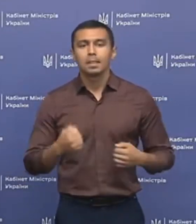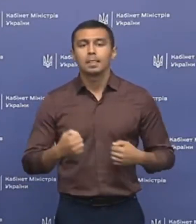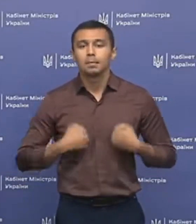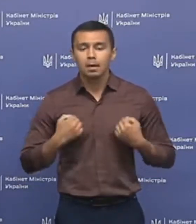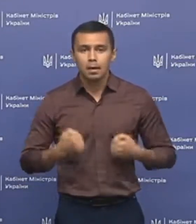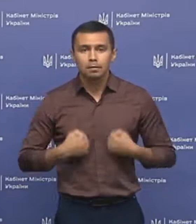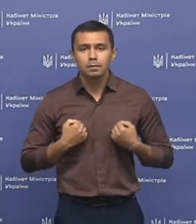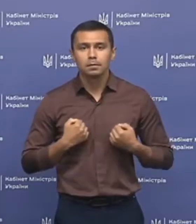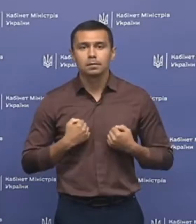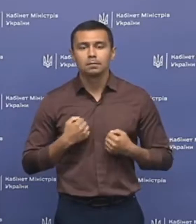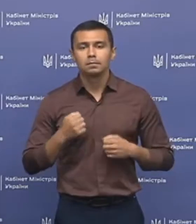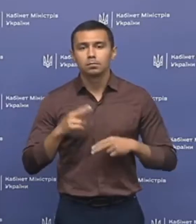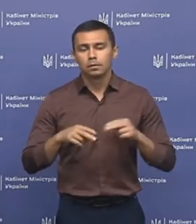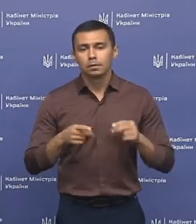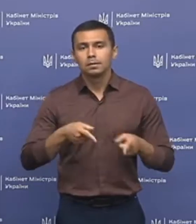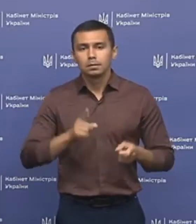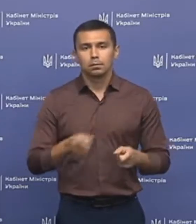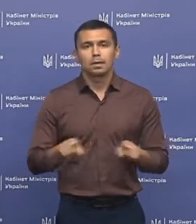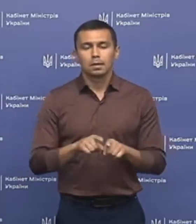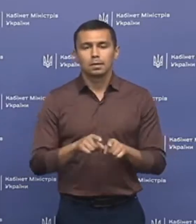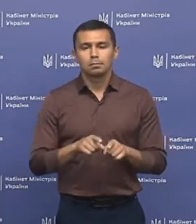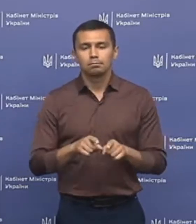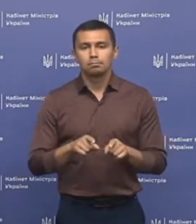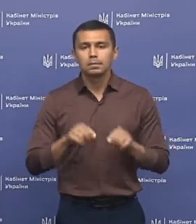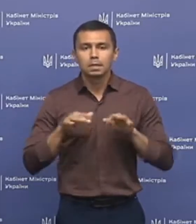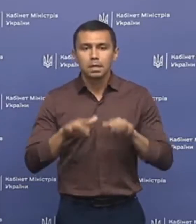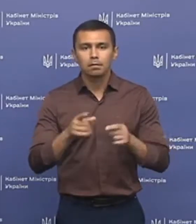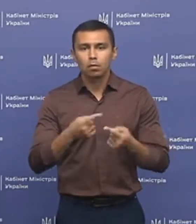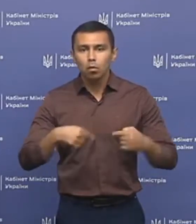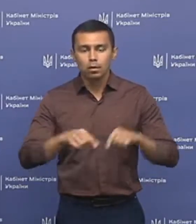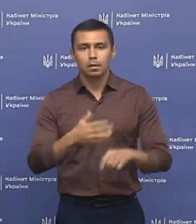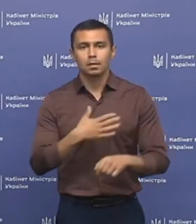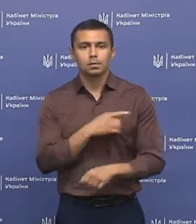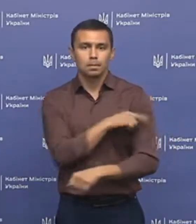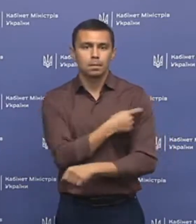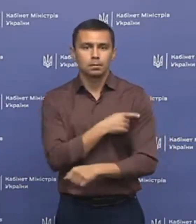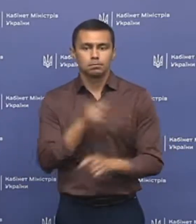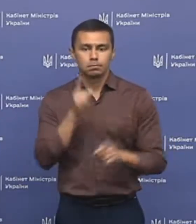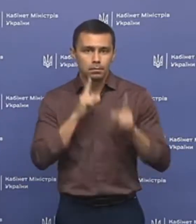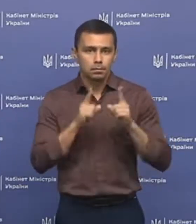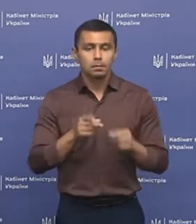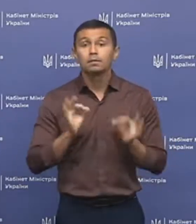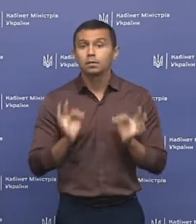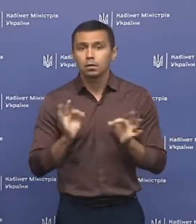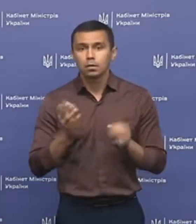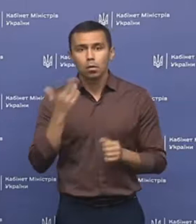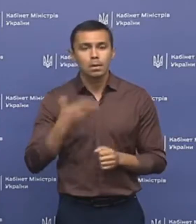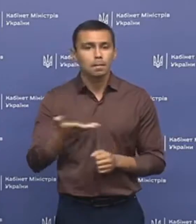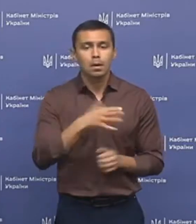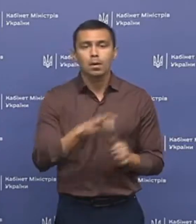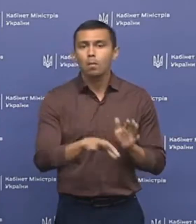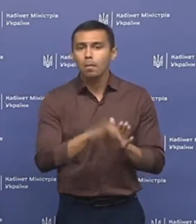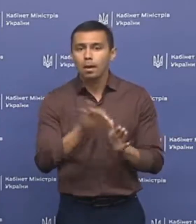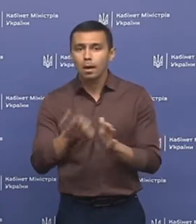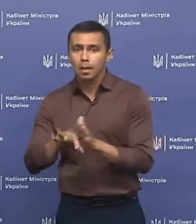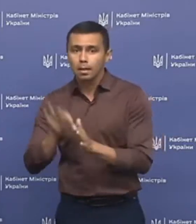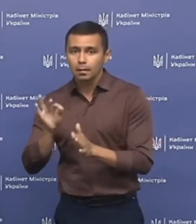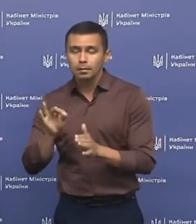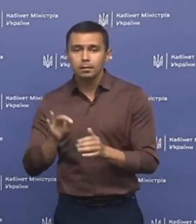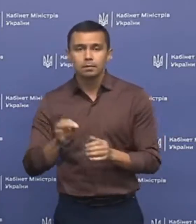намагався побудувати дійсно такий дієвий орган нашої Медичної Ради. Звичайно, коли ми обирали